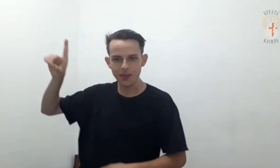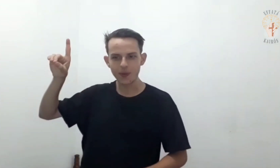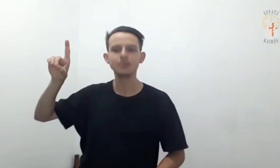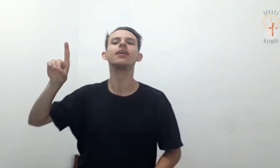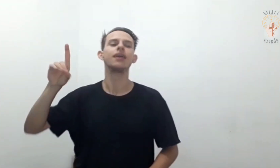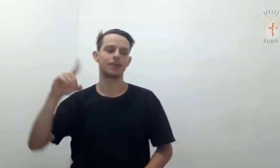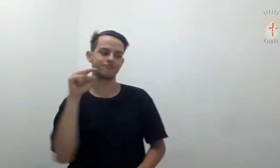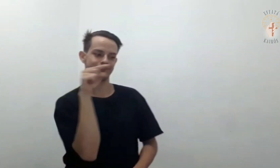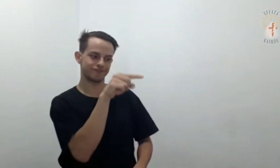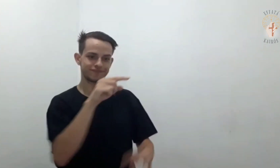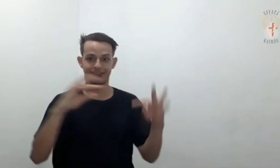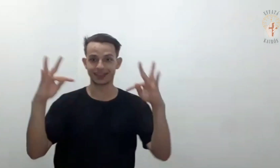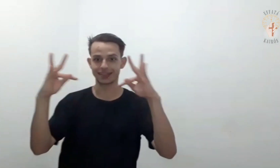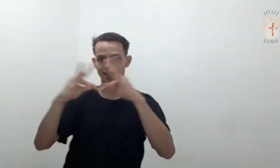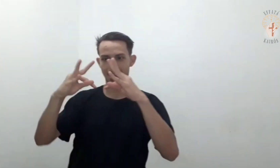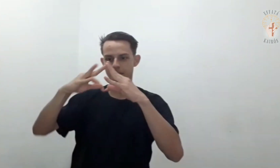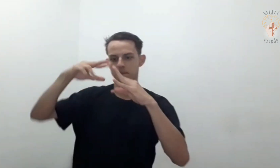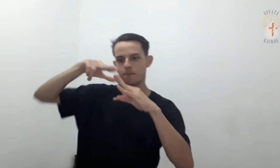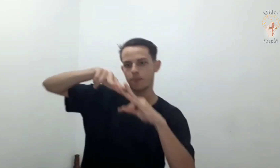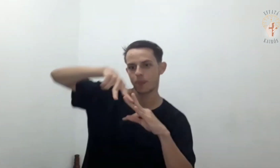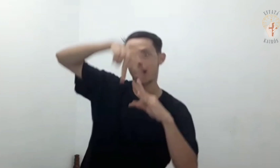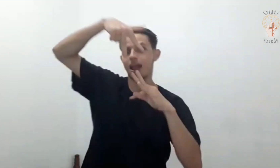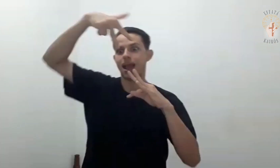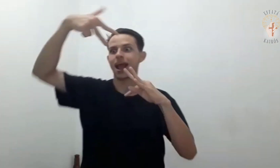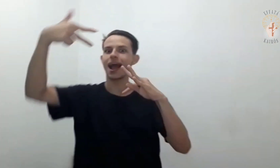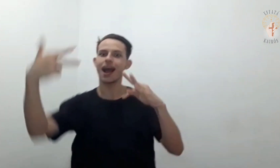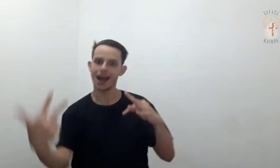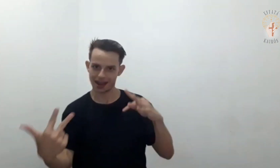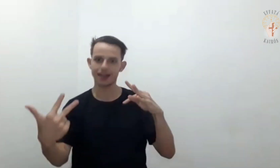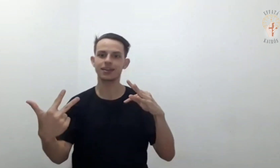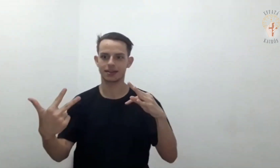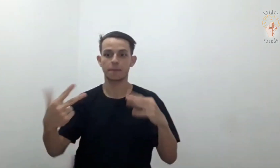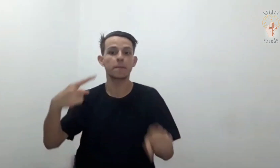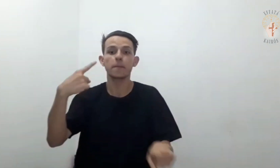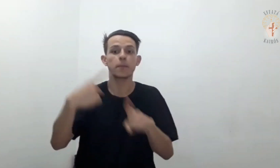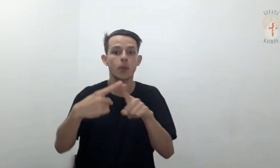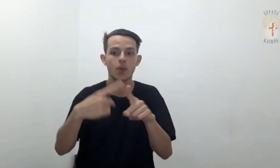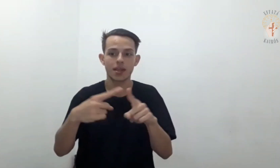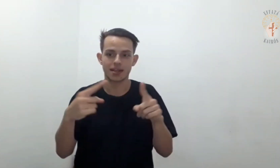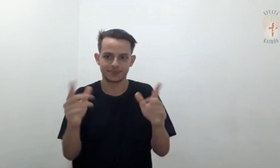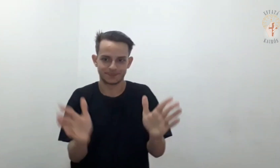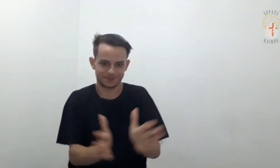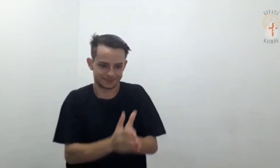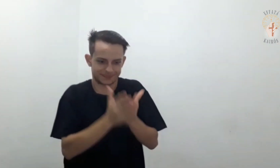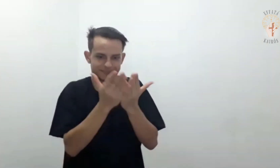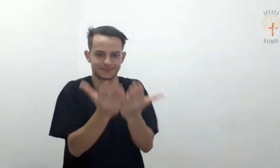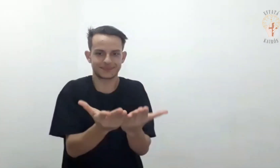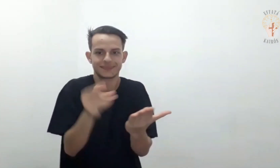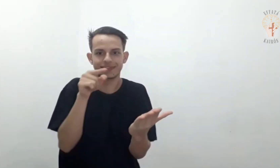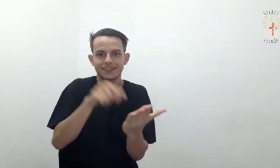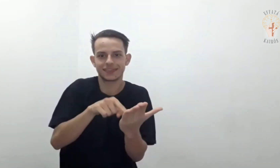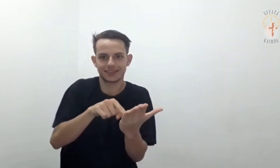lança-te daqui abaixo, porque está escrito